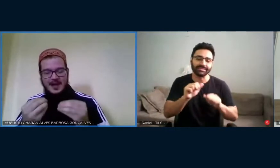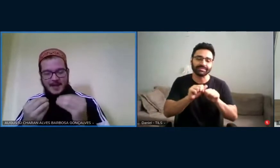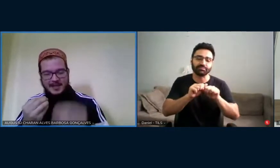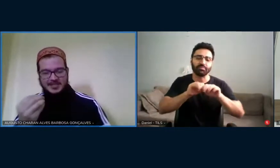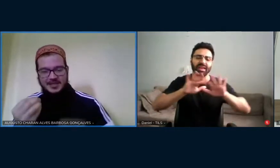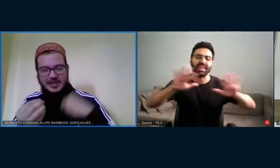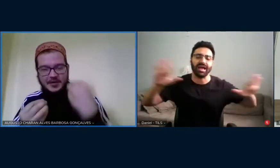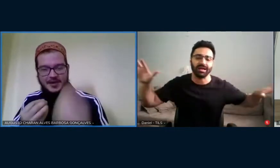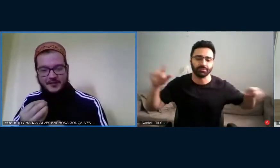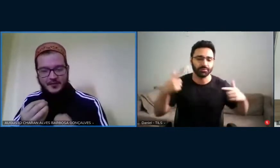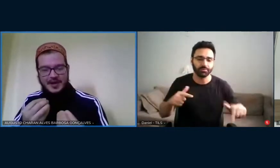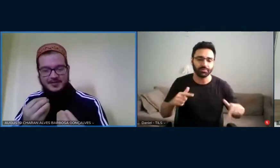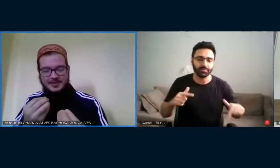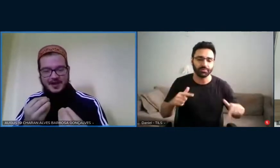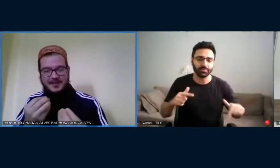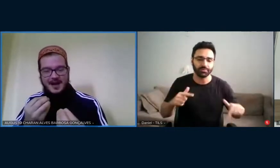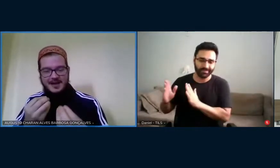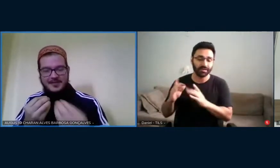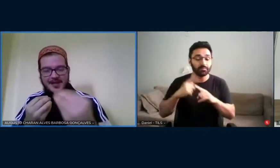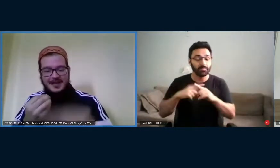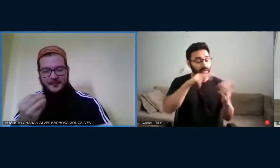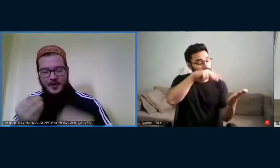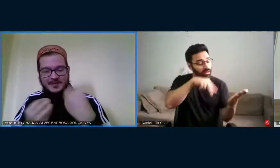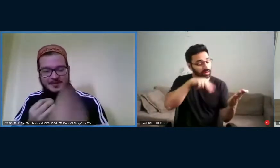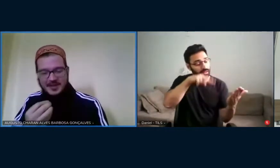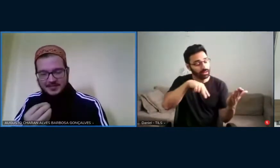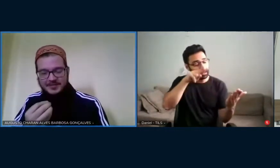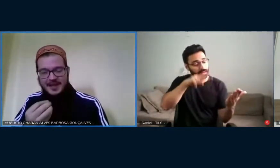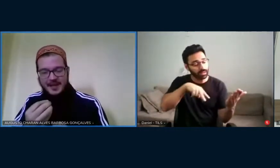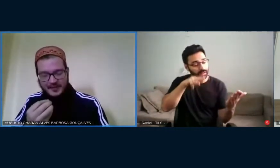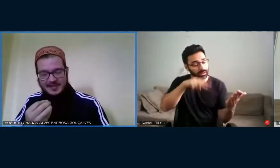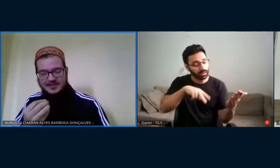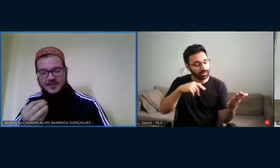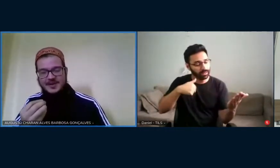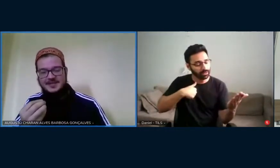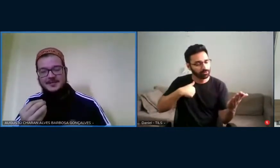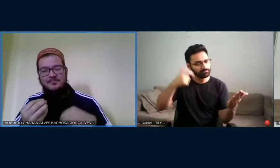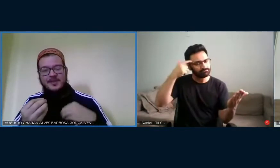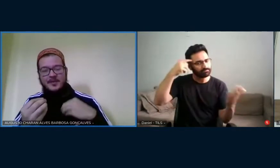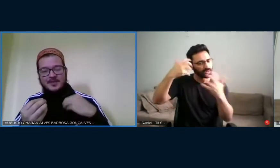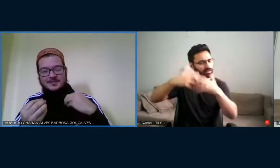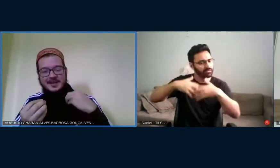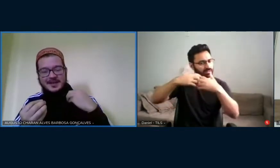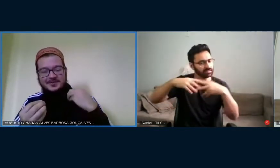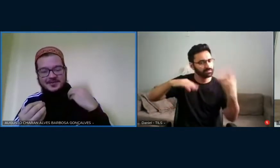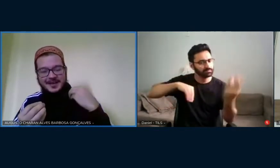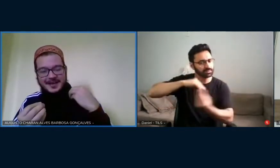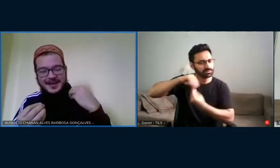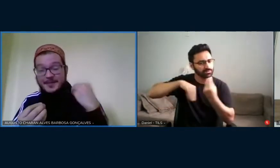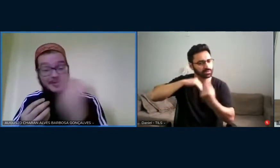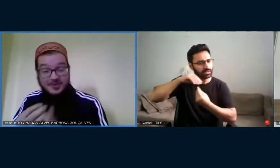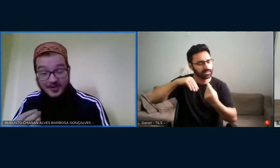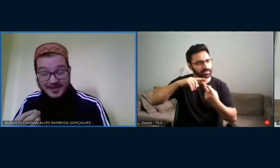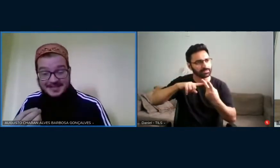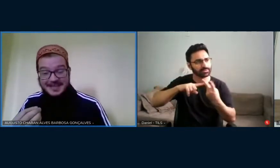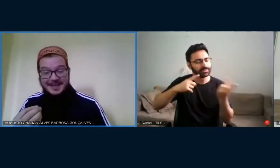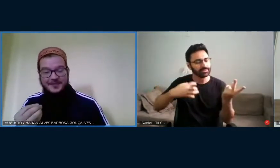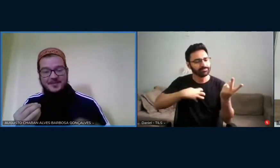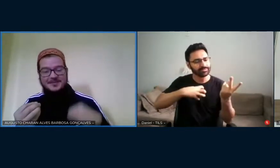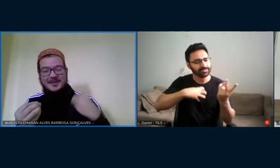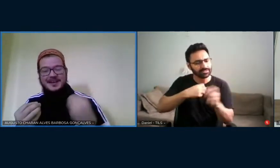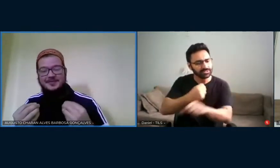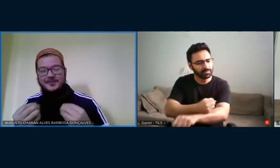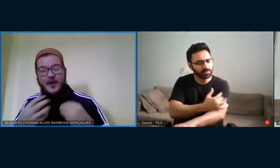porque à medida que eu fui lendo o seu trabalho, foi me inspirando reflexões, foi me inspirando emoções,